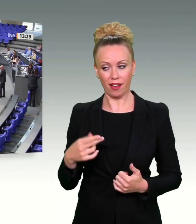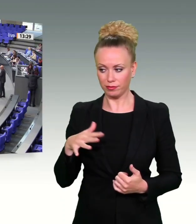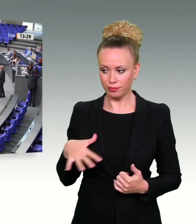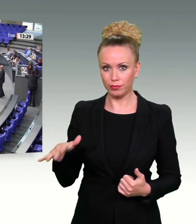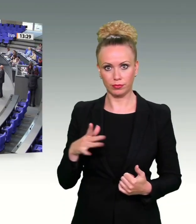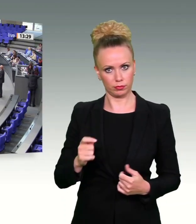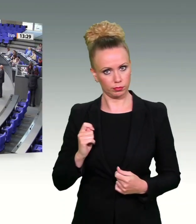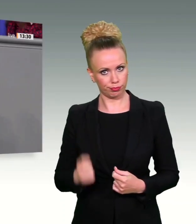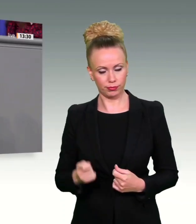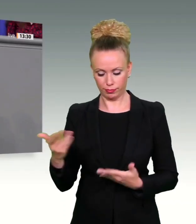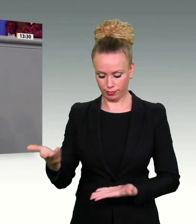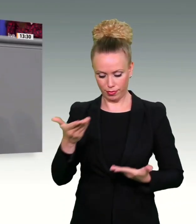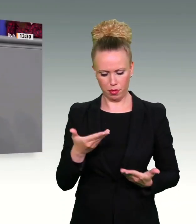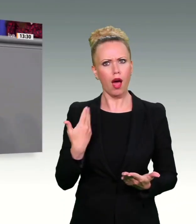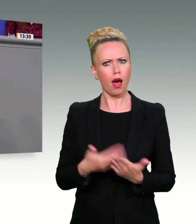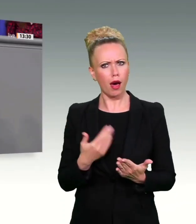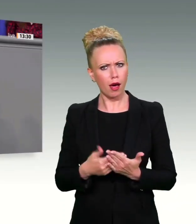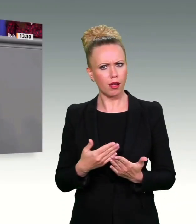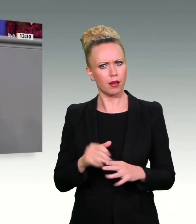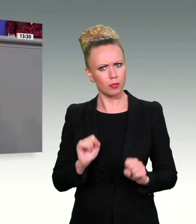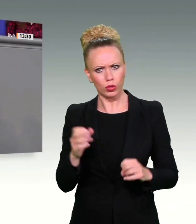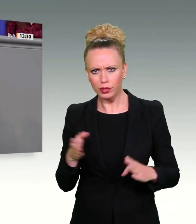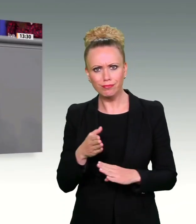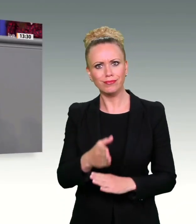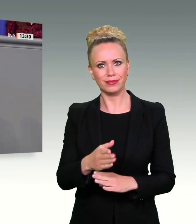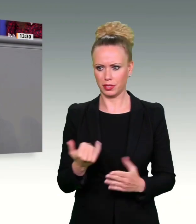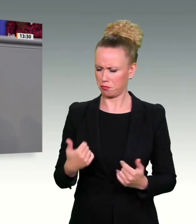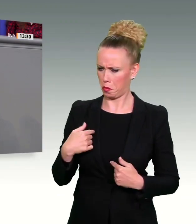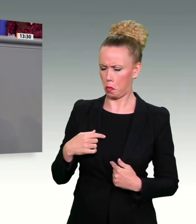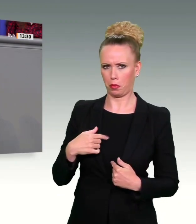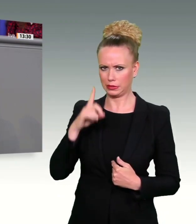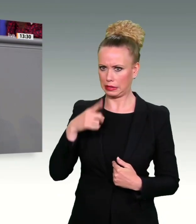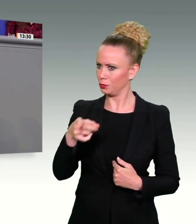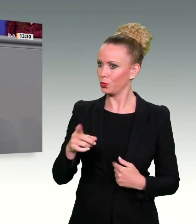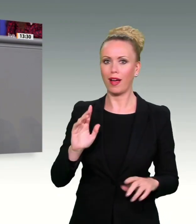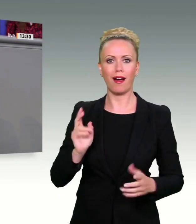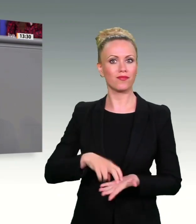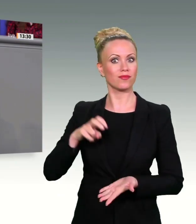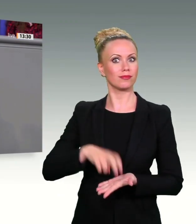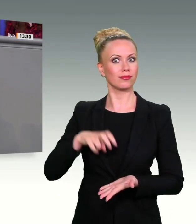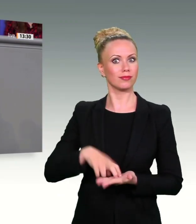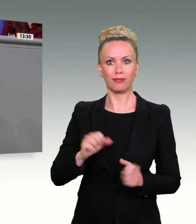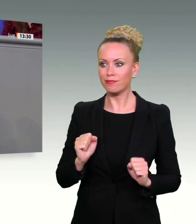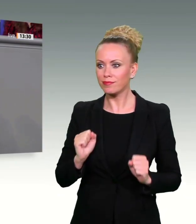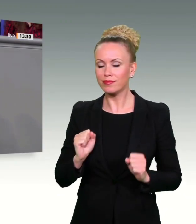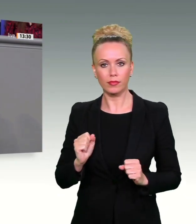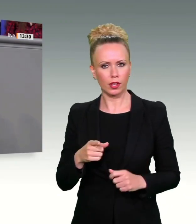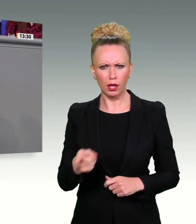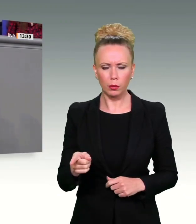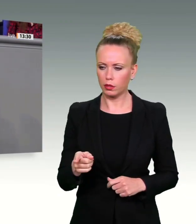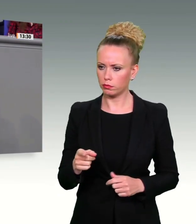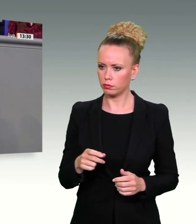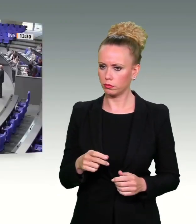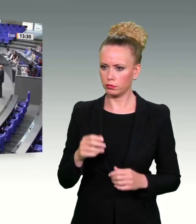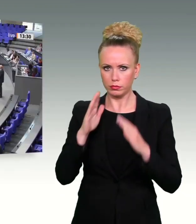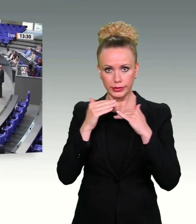aufgezeigt. Und eigentlich hätte ich gedacht, Sie feiern heute das Urteil des EuGH so richtig amüsiert, sehen Sie aber gar nicht aus,